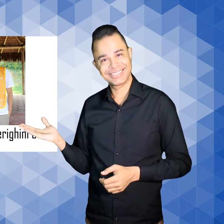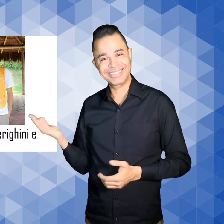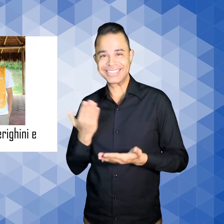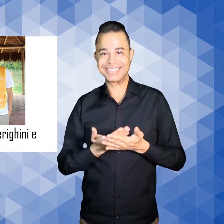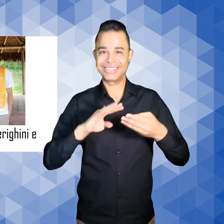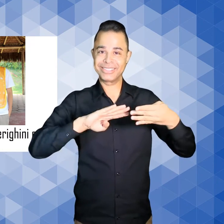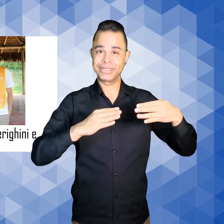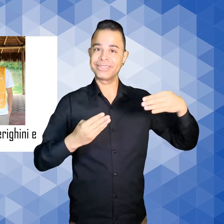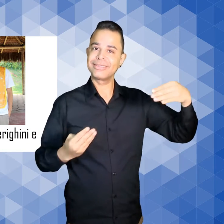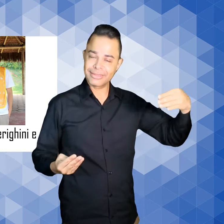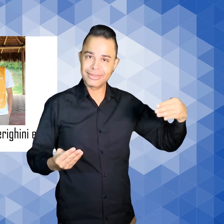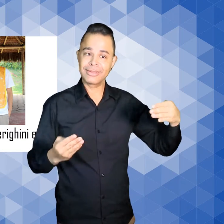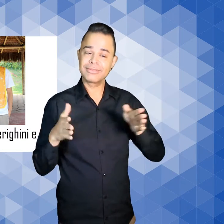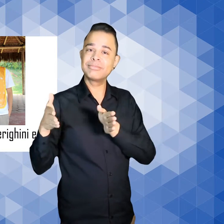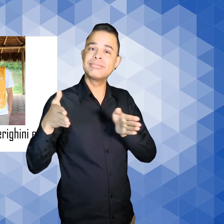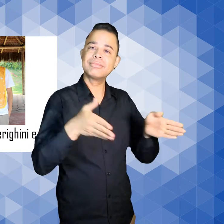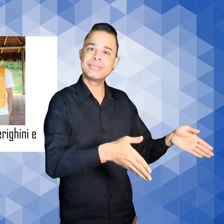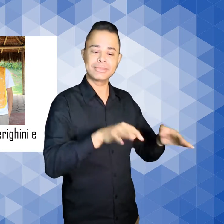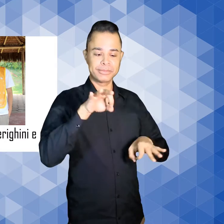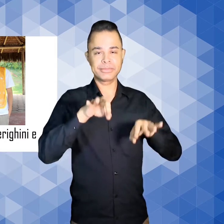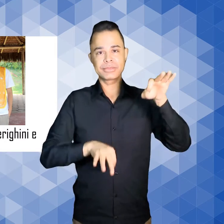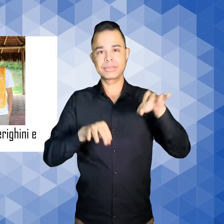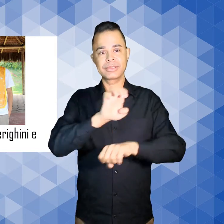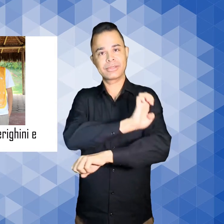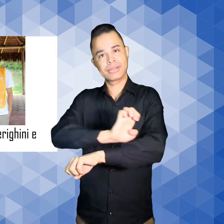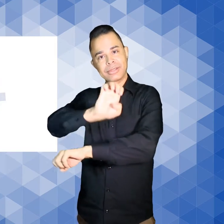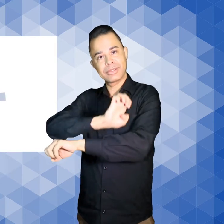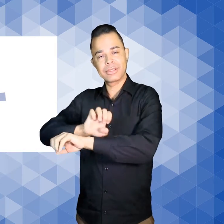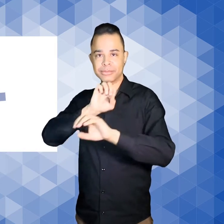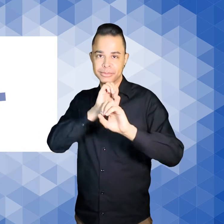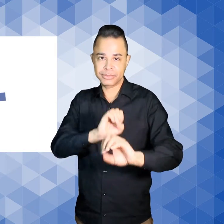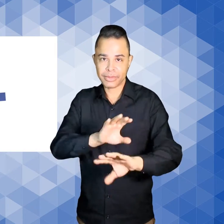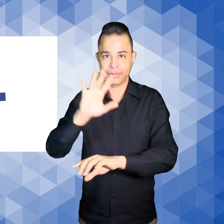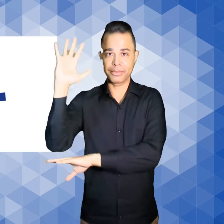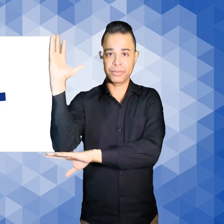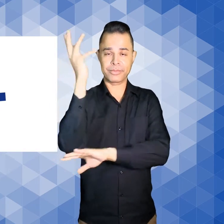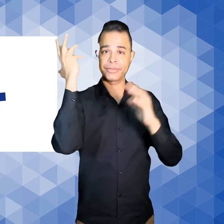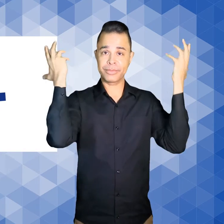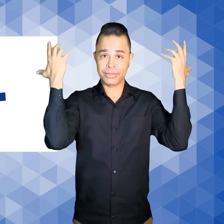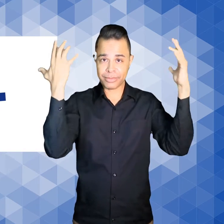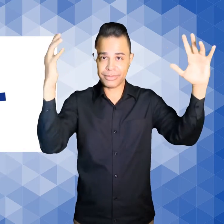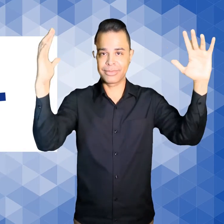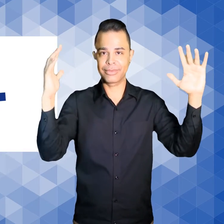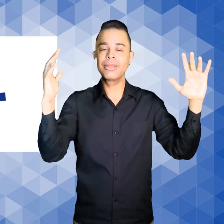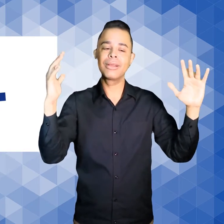E participam do programa de estágio em Educação Ambiente da Divisão de Educação